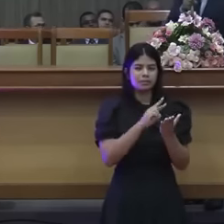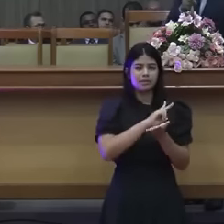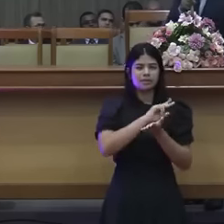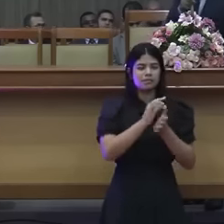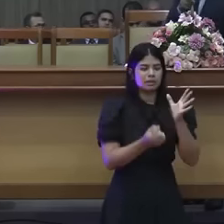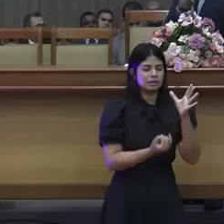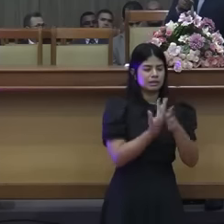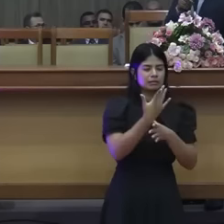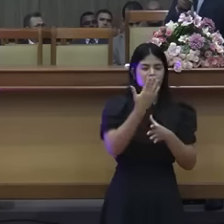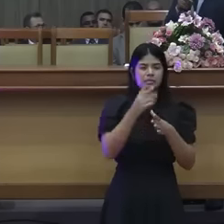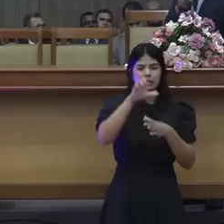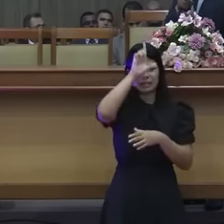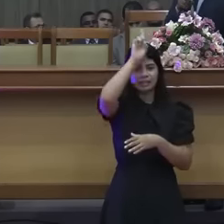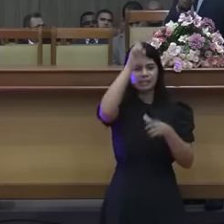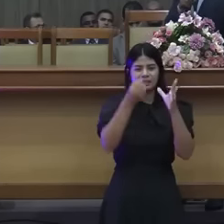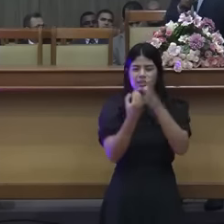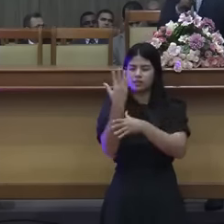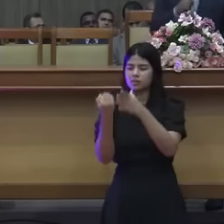irmãos?